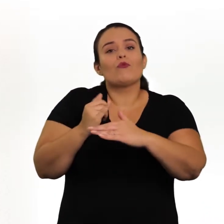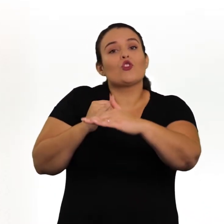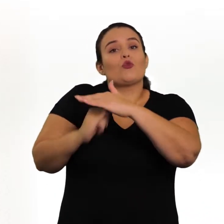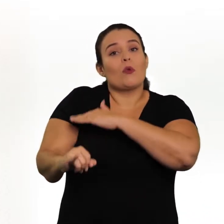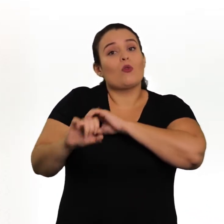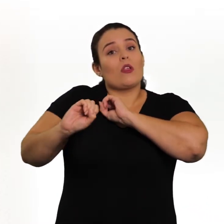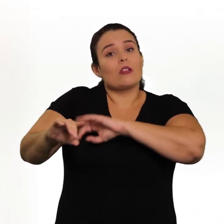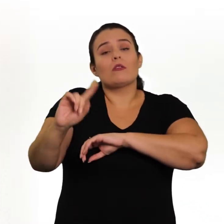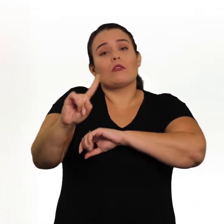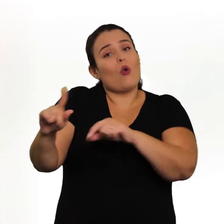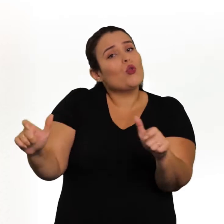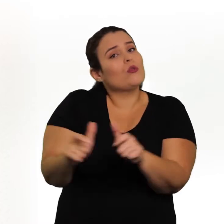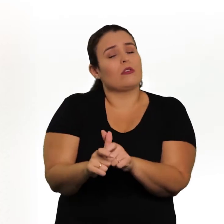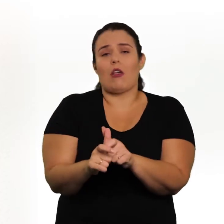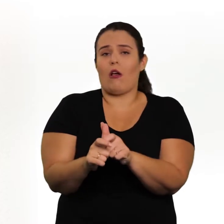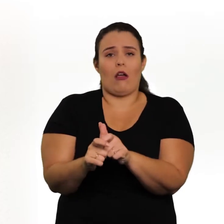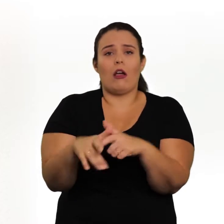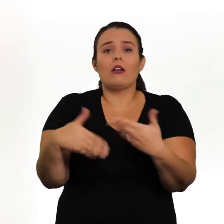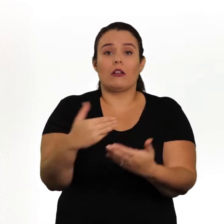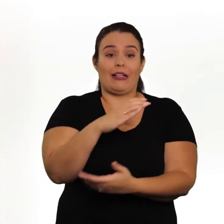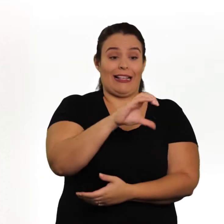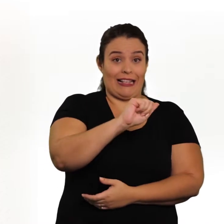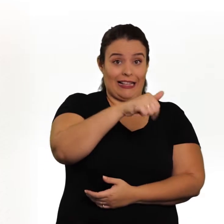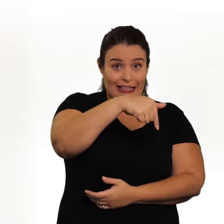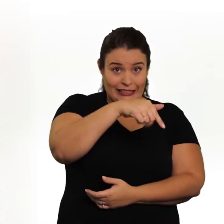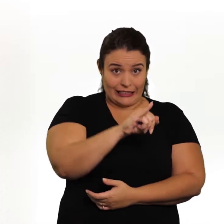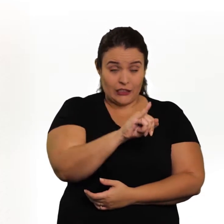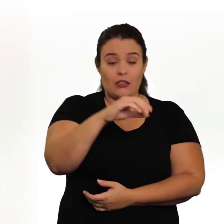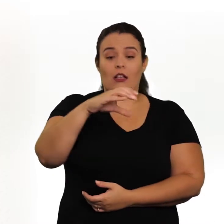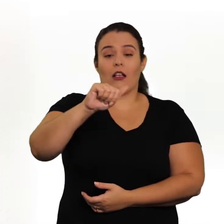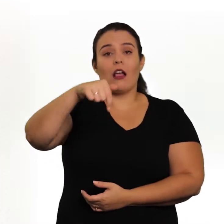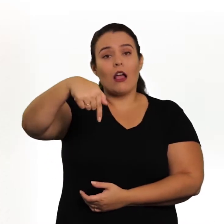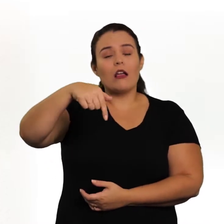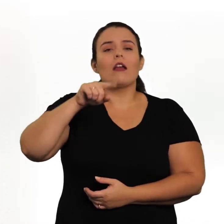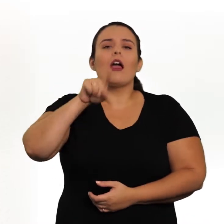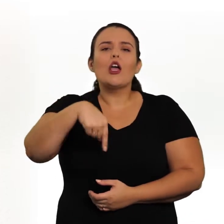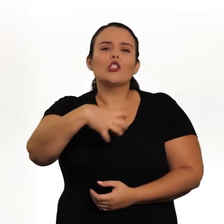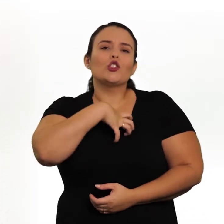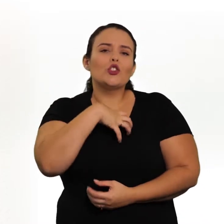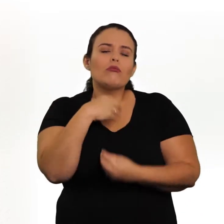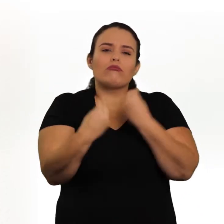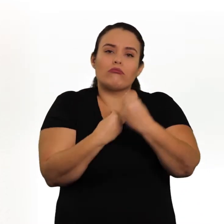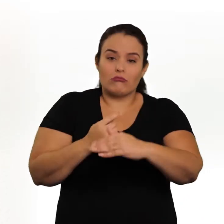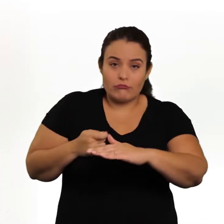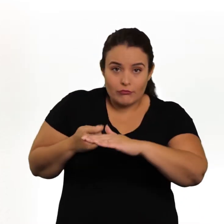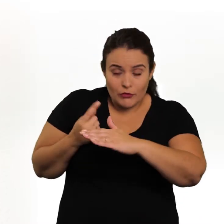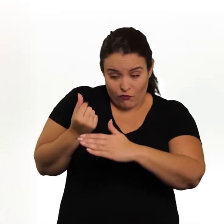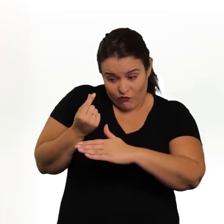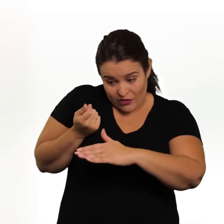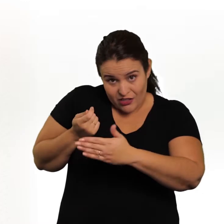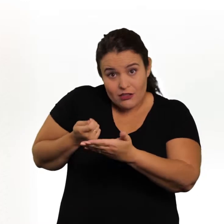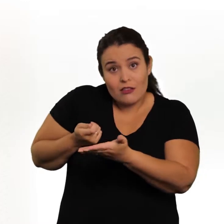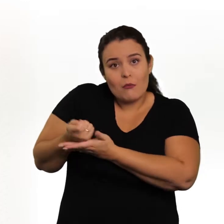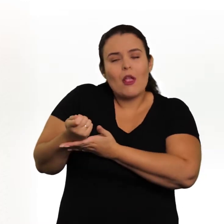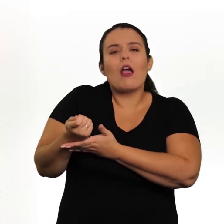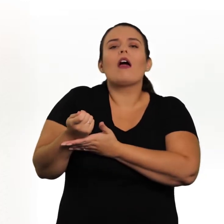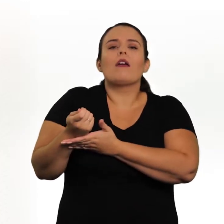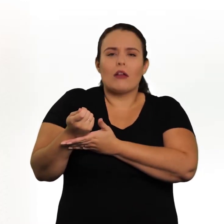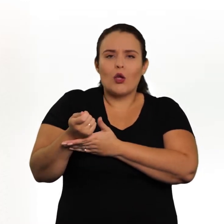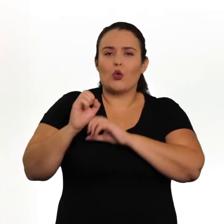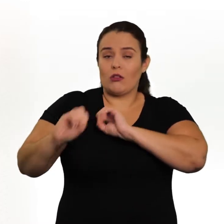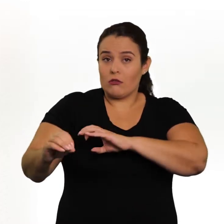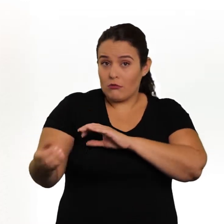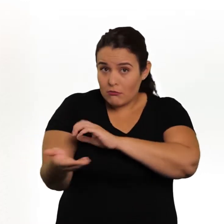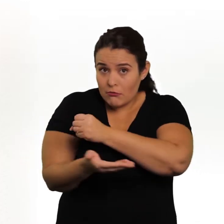investimento em educação e não sua redução. Além disso, pelo CAQI-CAQI ser um mecanismo que vincula o financiamento com